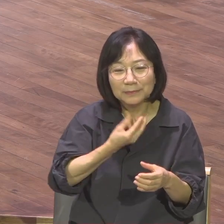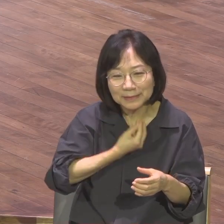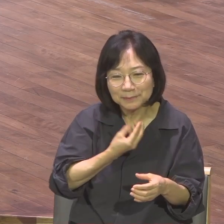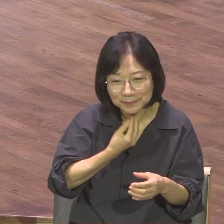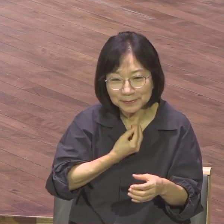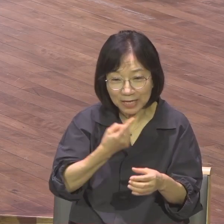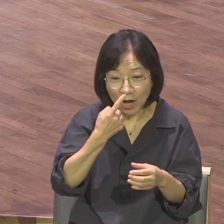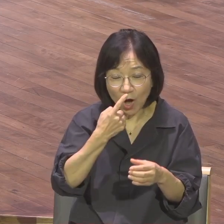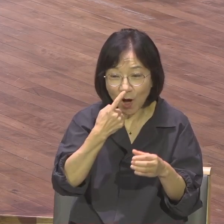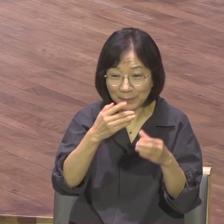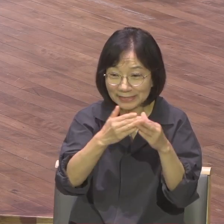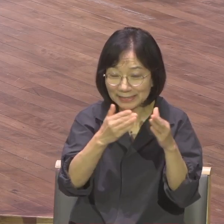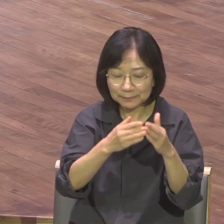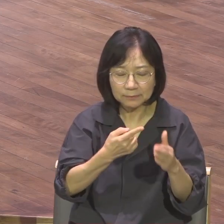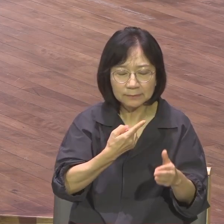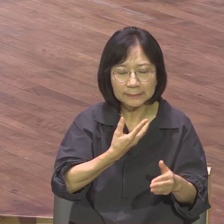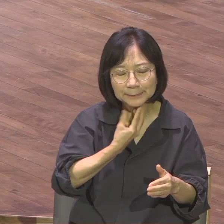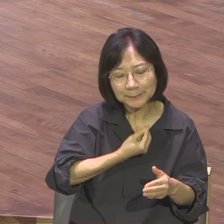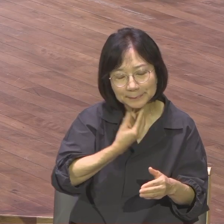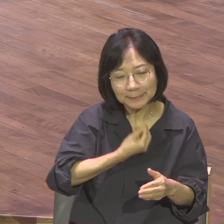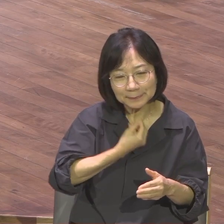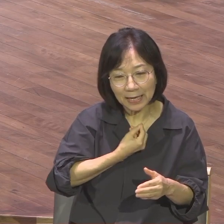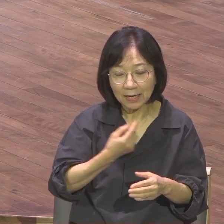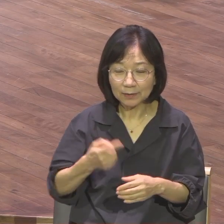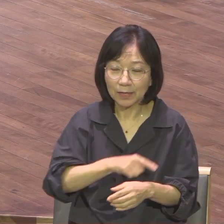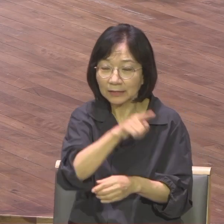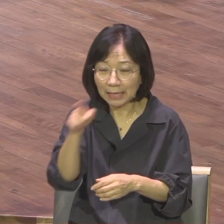마시고 마지막에는요 인생 내 컷 가서 사진 찍고 논다는 거예요